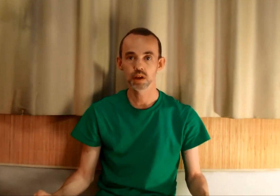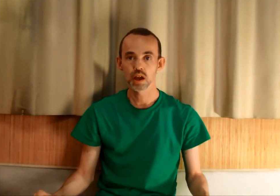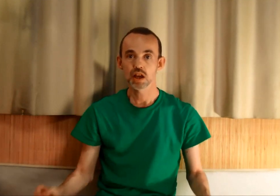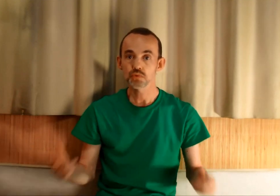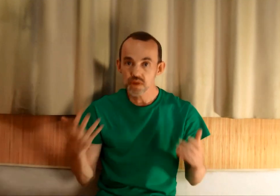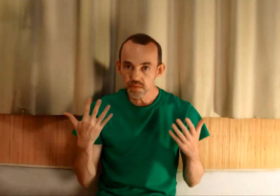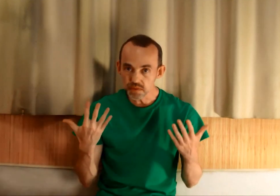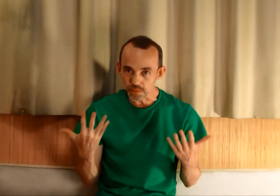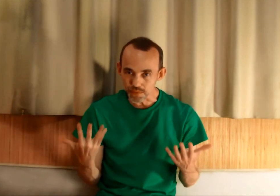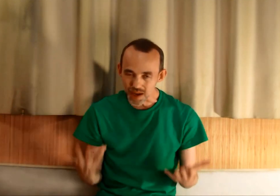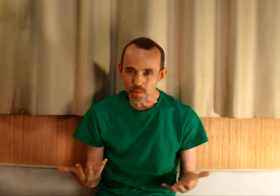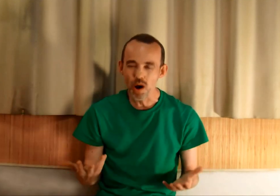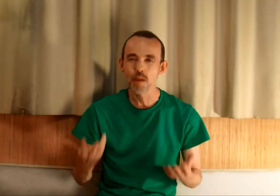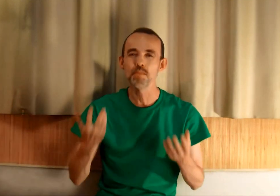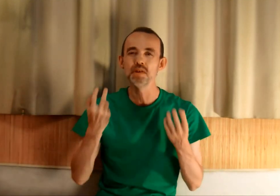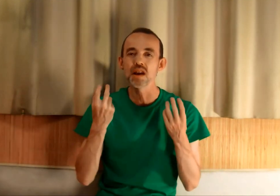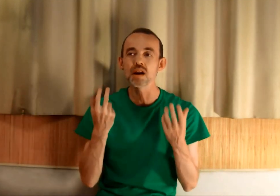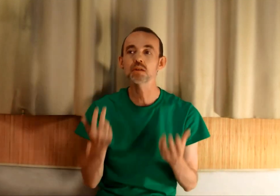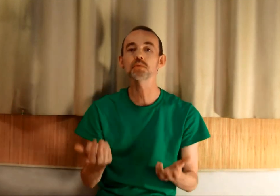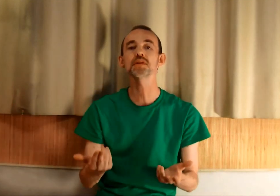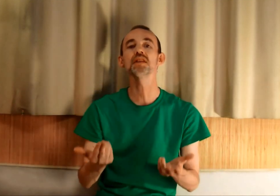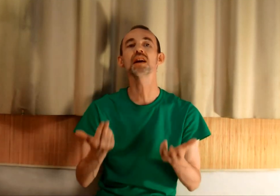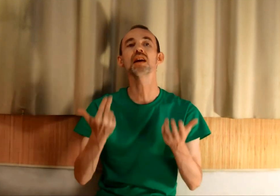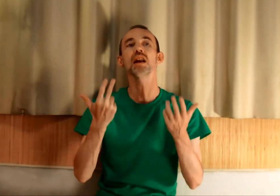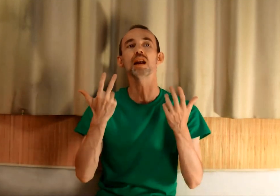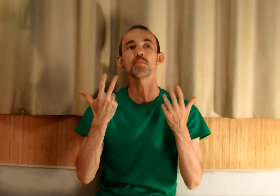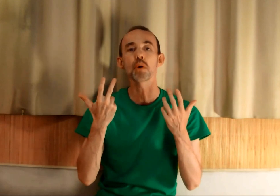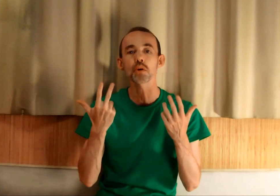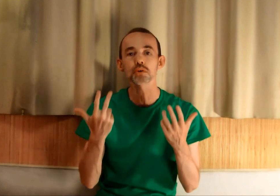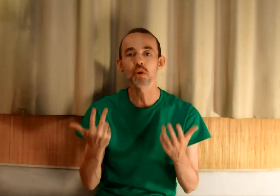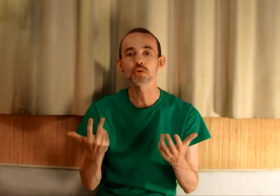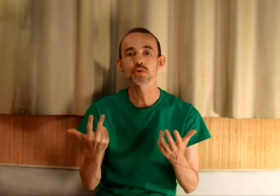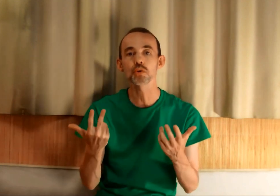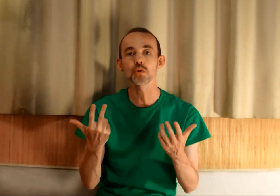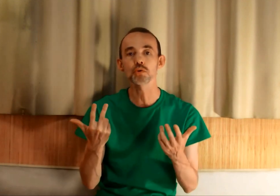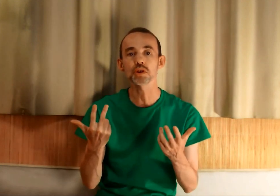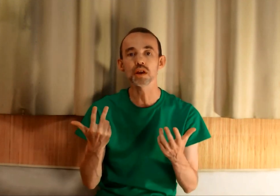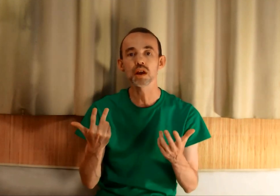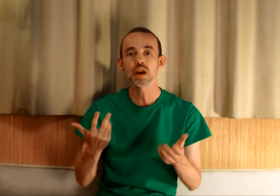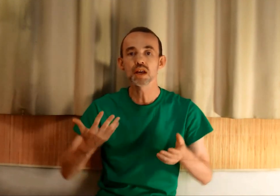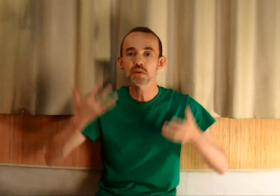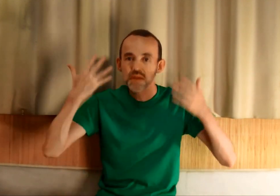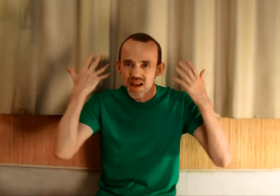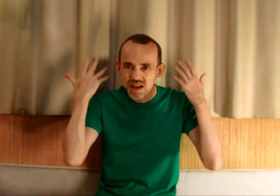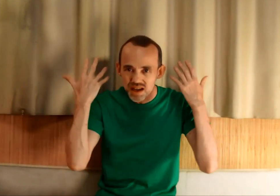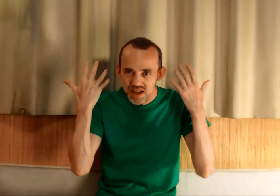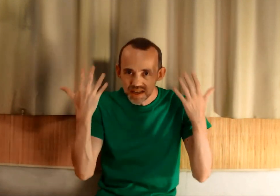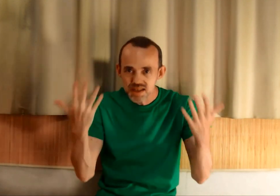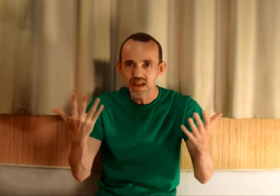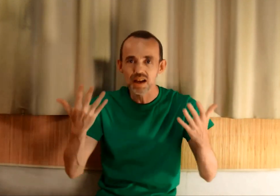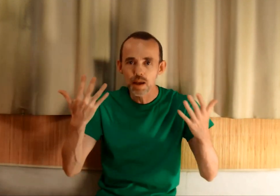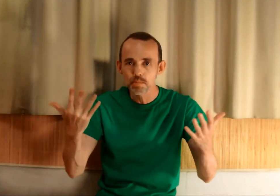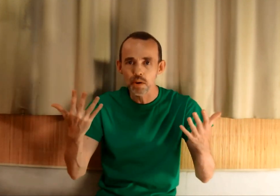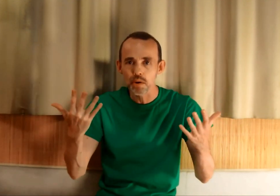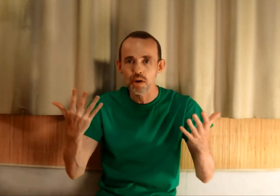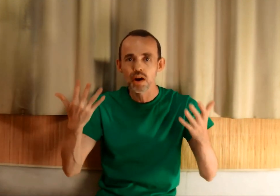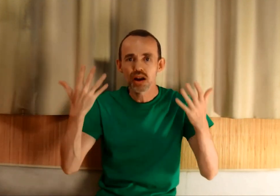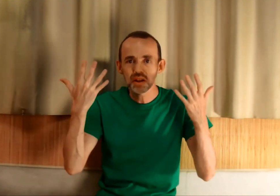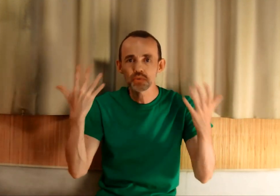Et je vous invite vraiment à bien considérer l'importance de oser. Est-ce que vous allez laisser la peur, les